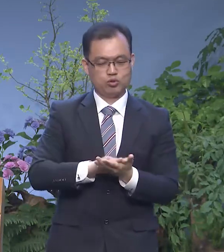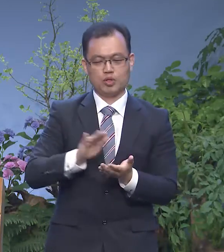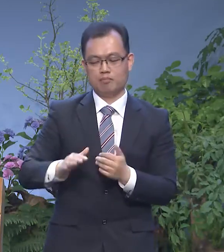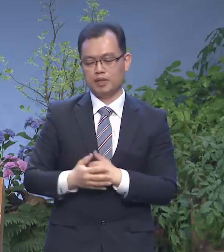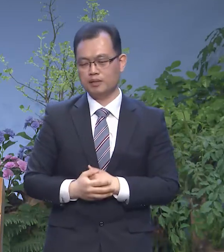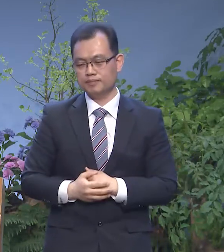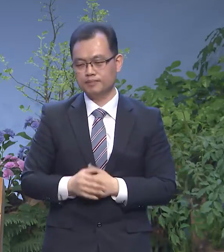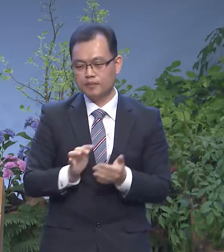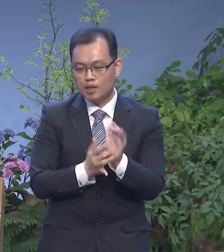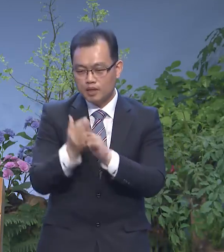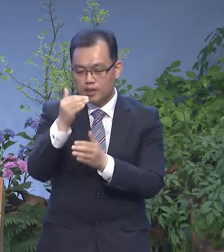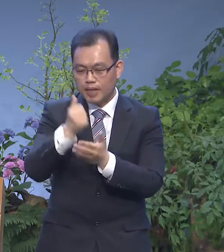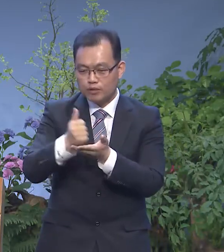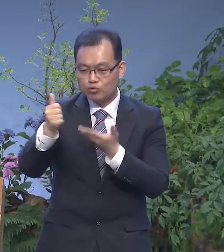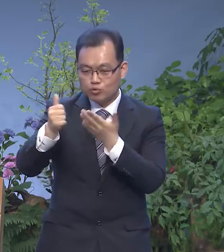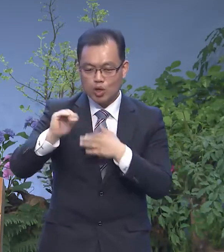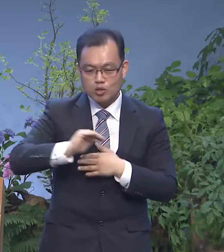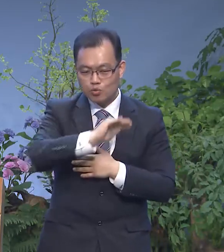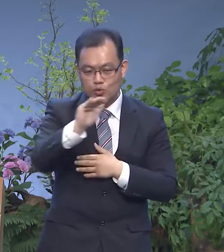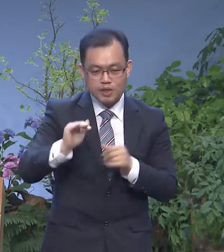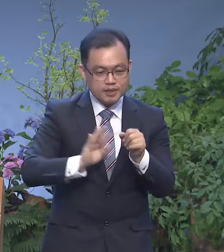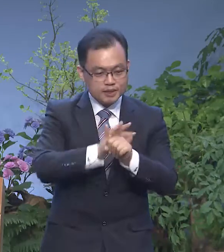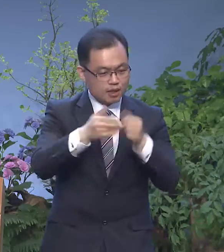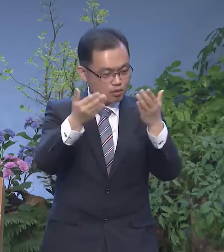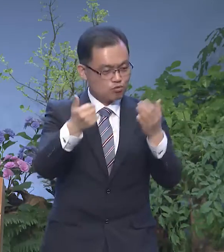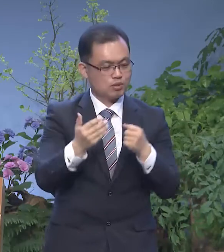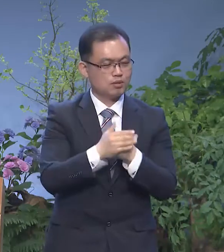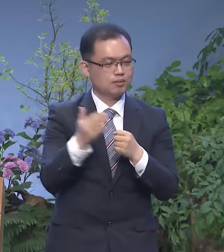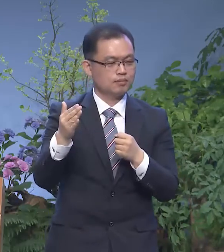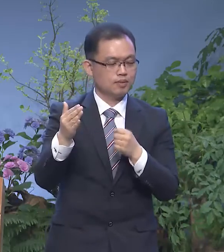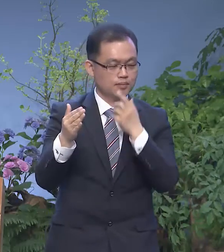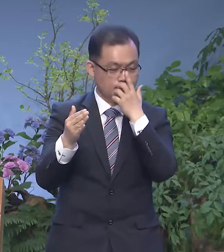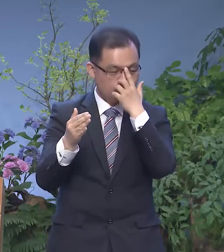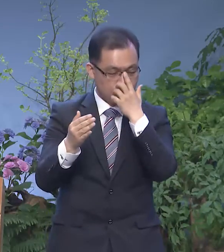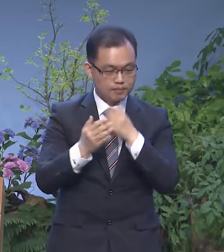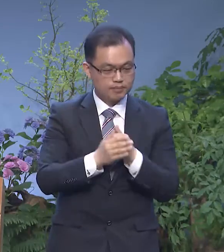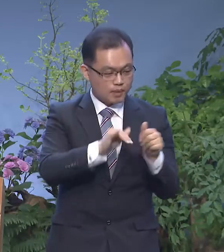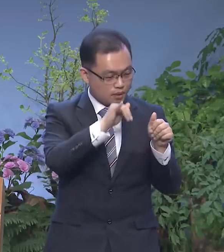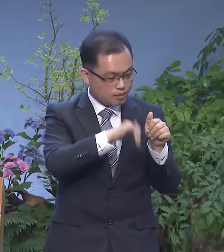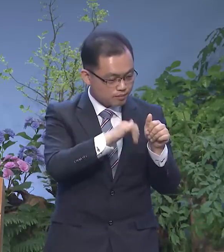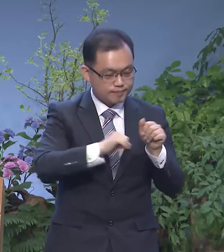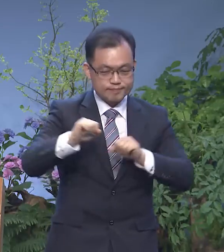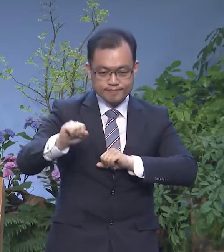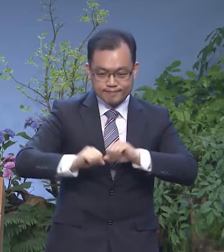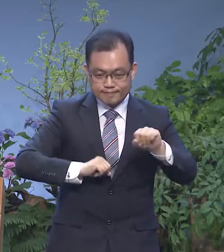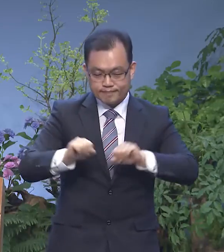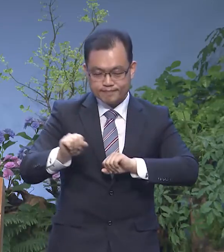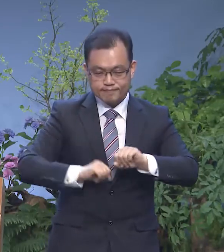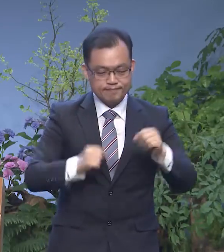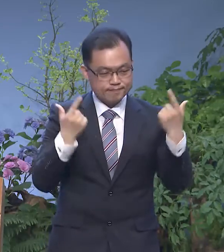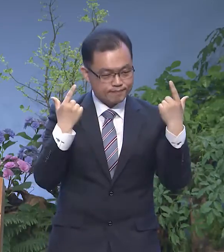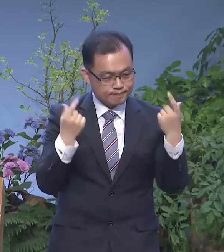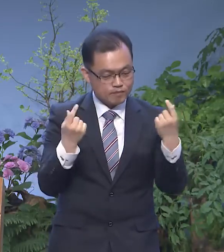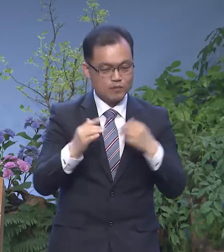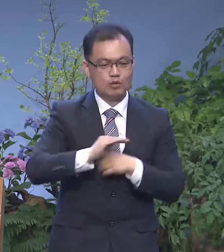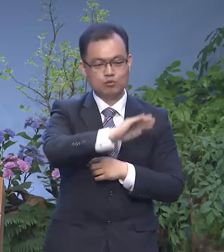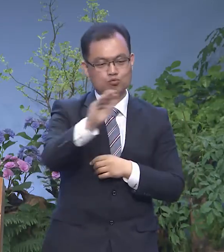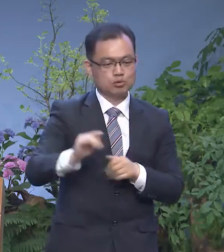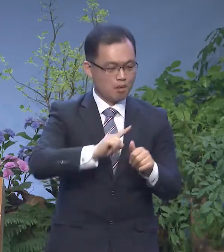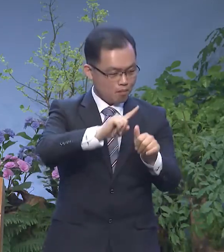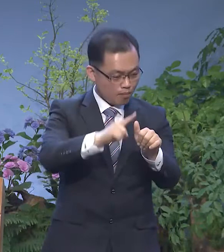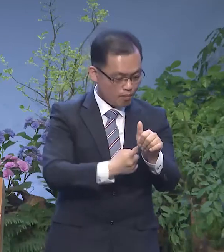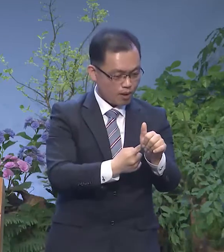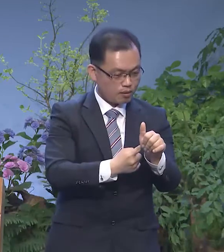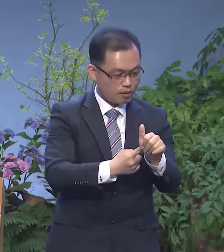예수님께서 우리를 사랑하셨기에 그렇게 성김을 행하셨던 것입니다 우리도 마땅히 누릴 수 있는